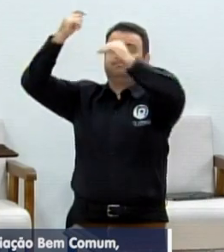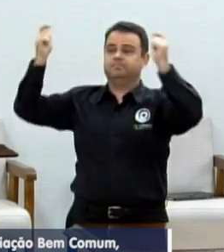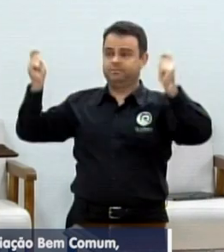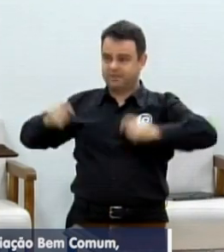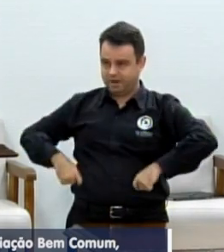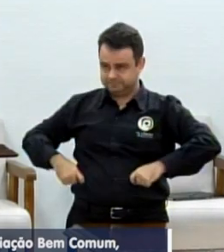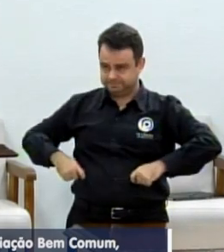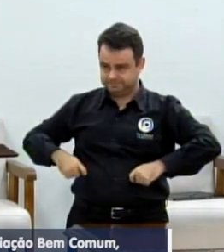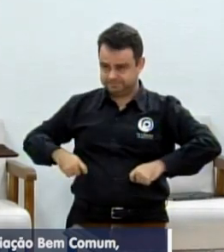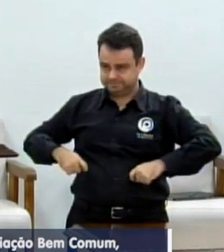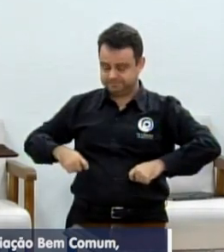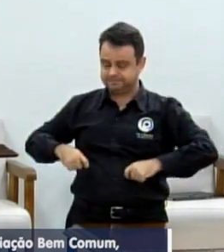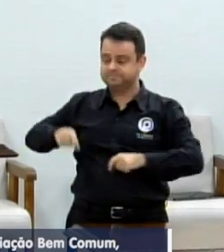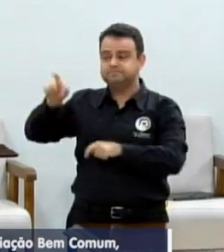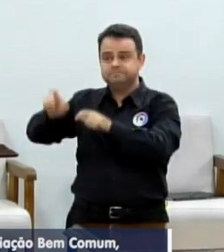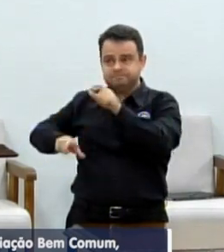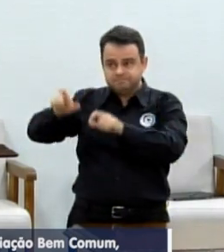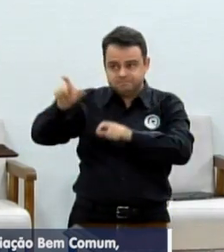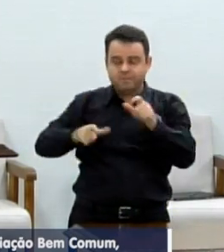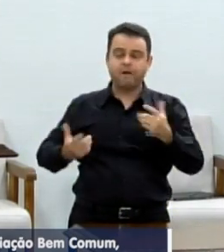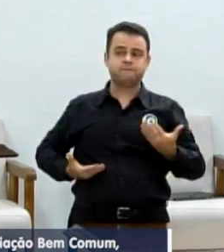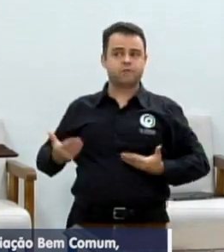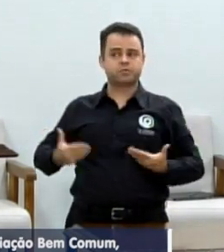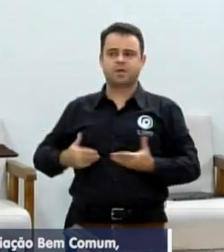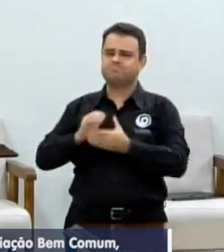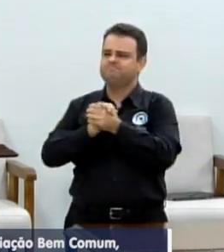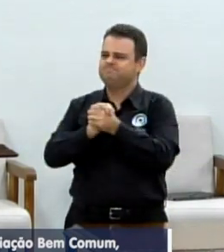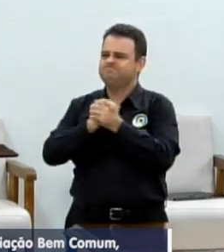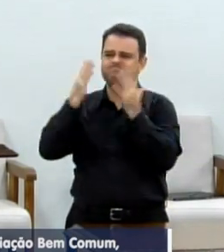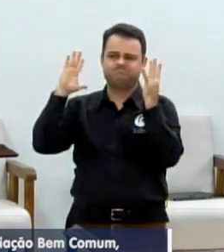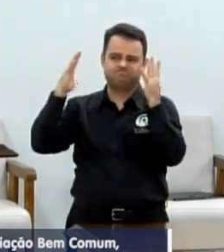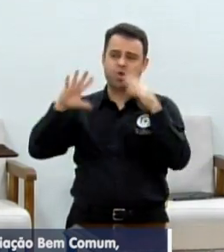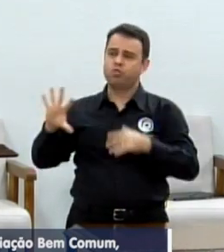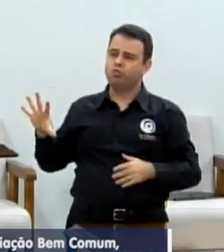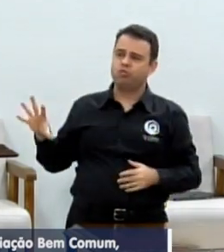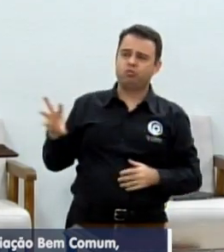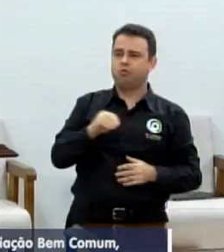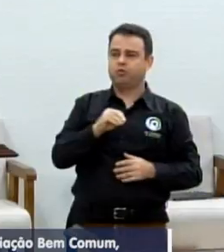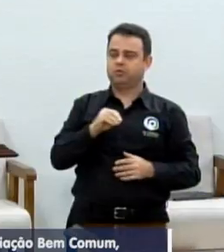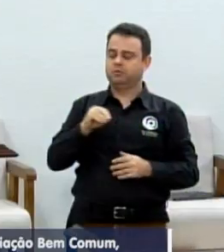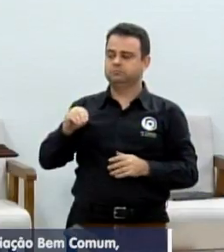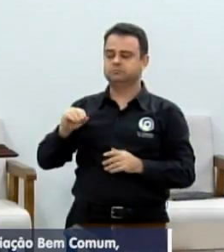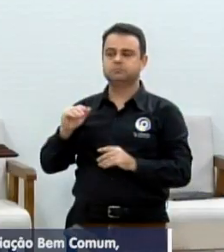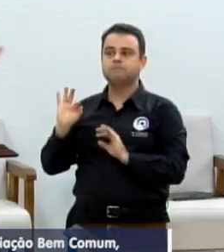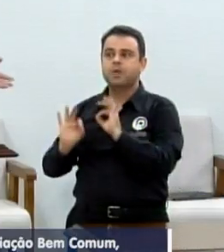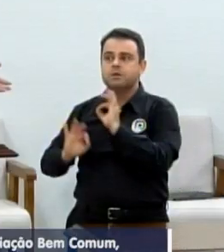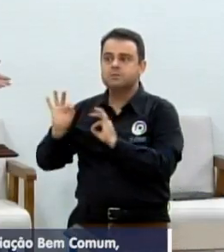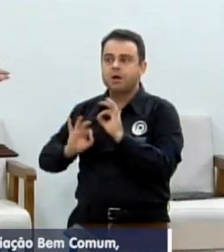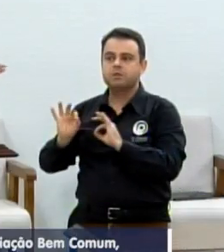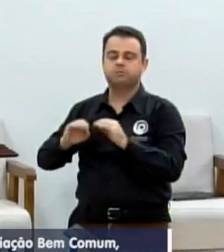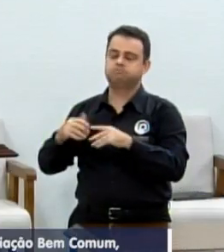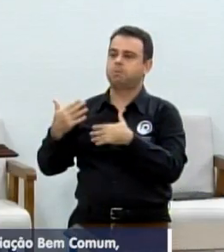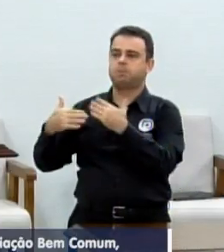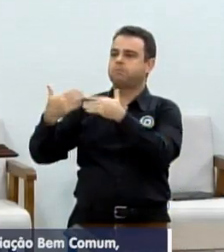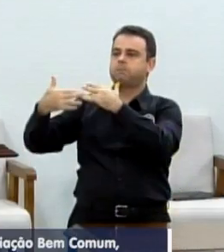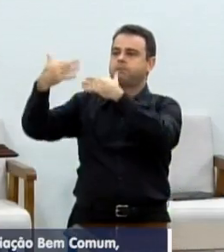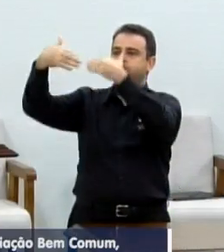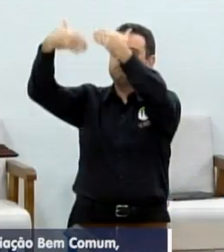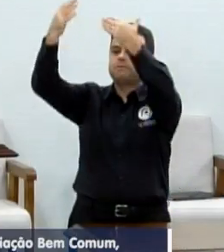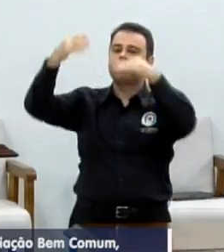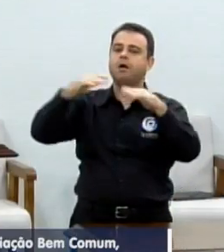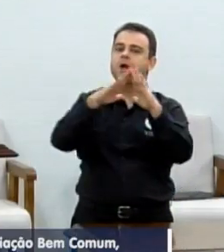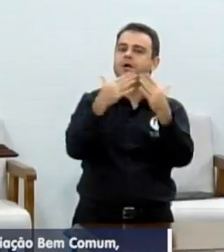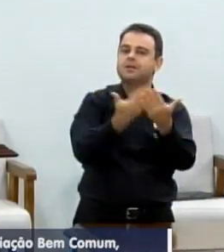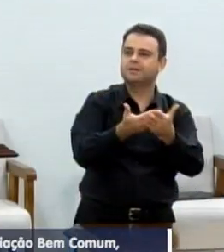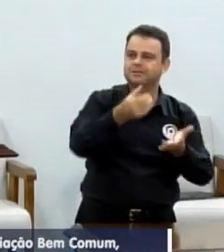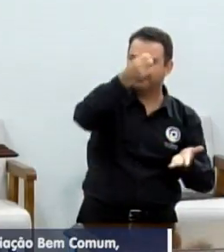parabenizo aos nossos funcionários que o projeto deu tão certo que, hoje, crianças da rede pública são